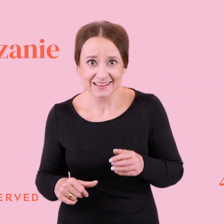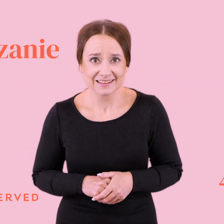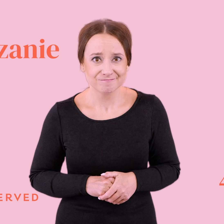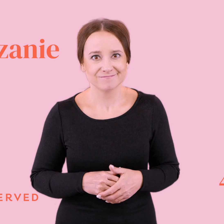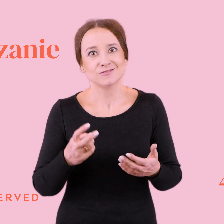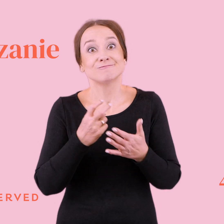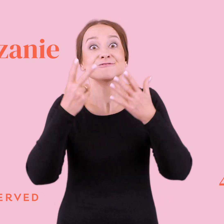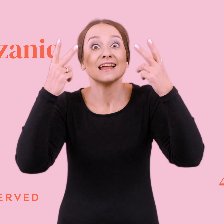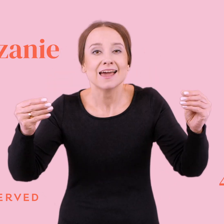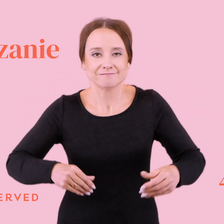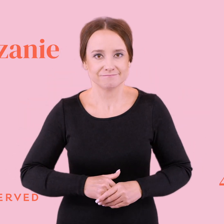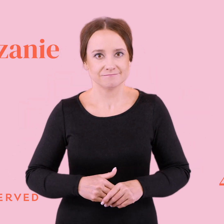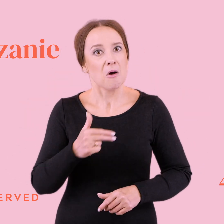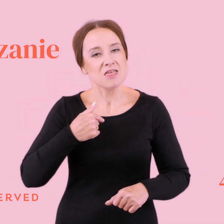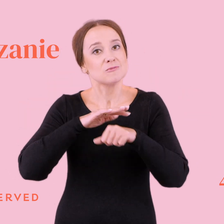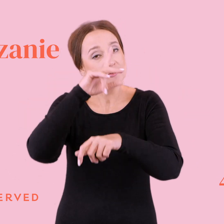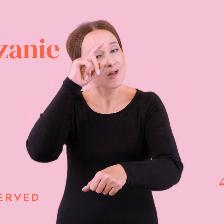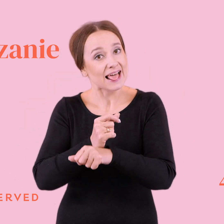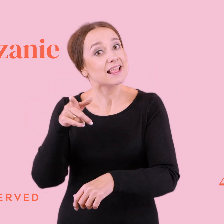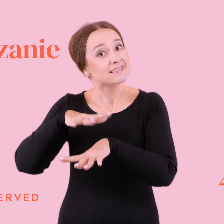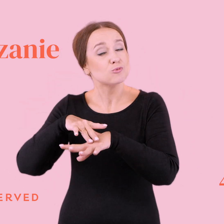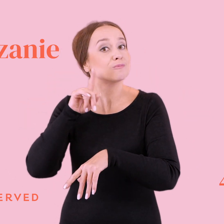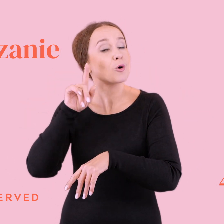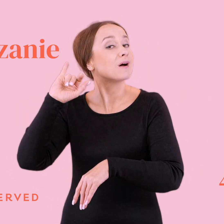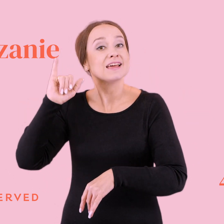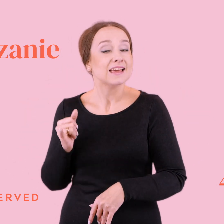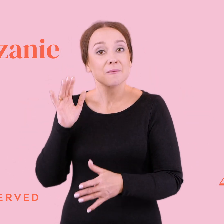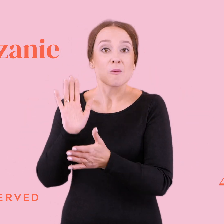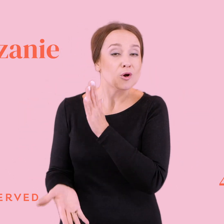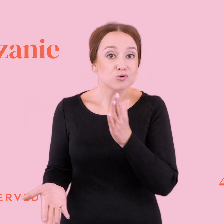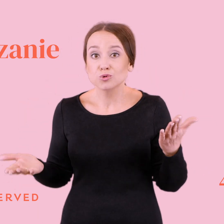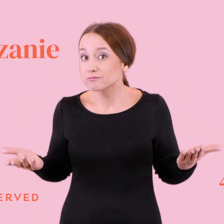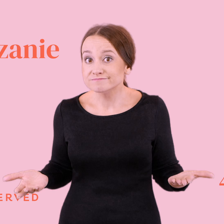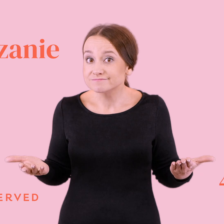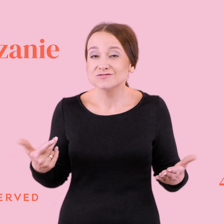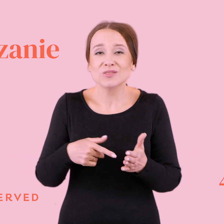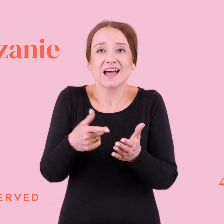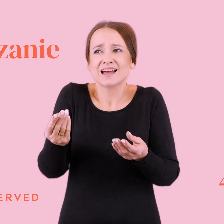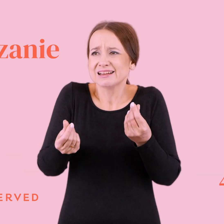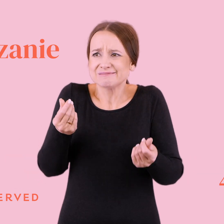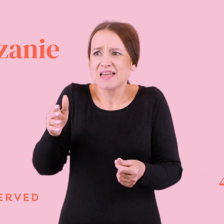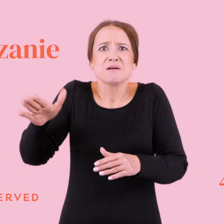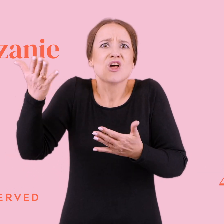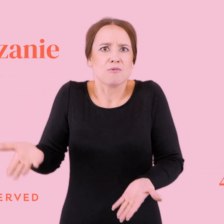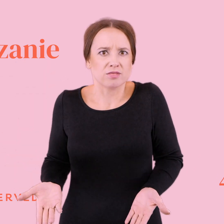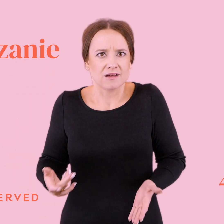No kurwa, nie. Bo nasza przyjaciółka idiotka traktuje chłopaka jak po prostu, no tak jak jakiś przedmiot, jak serial.